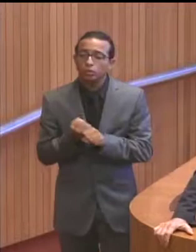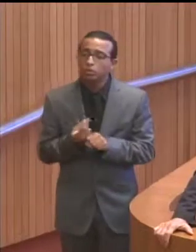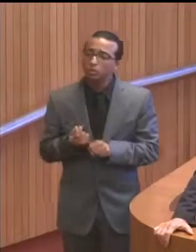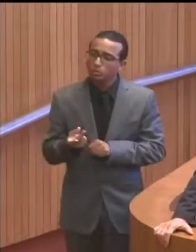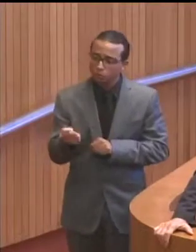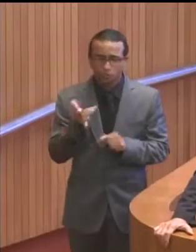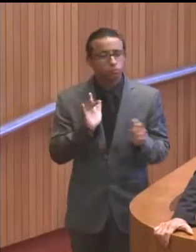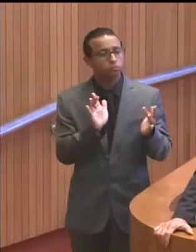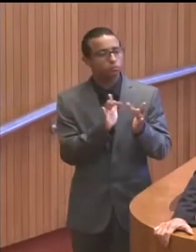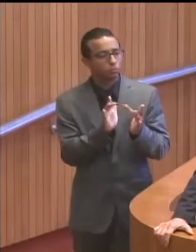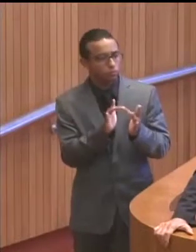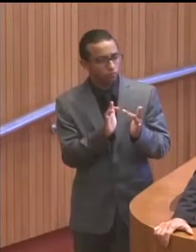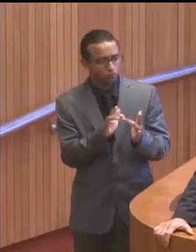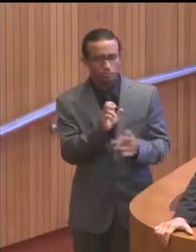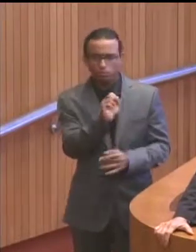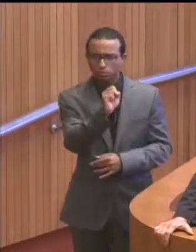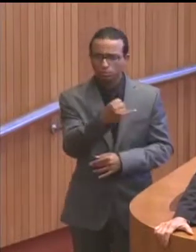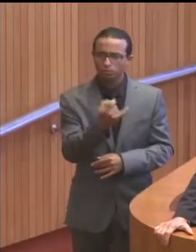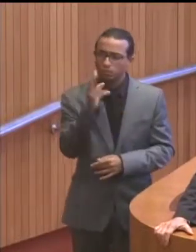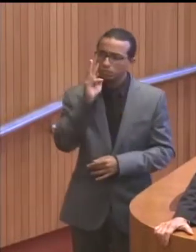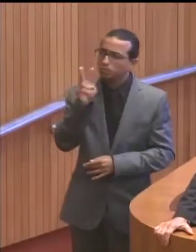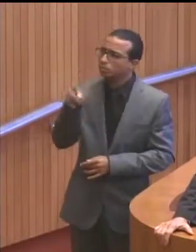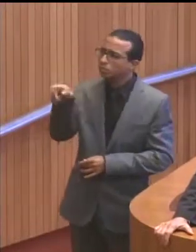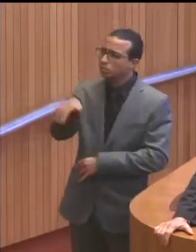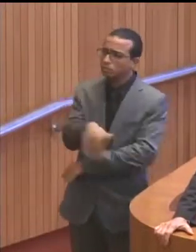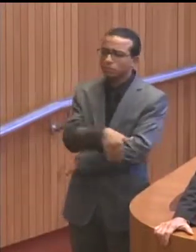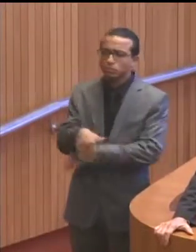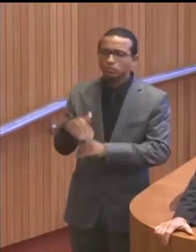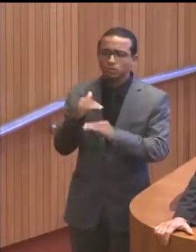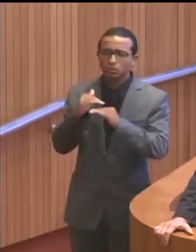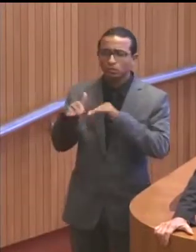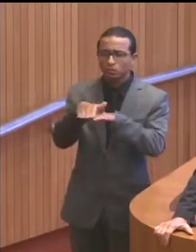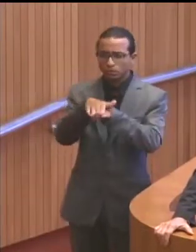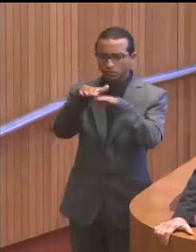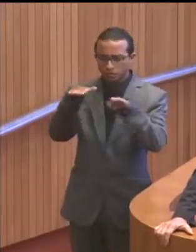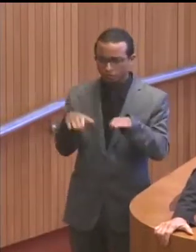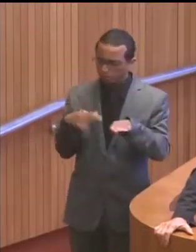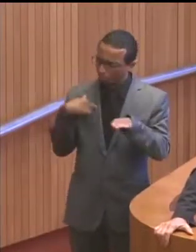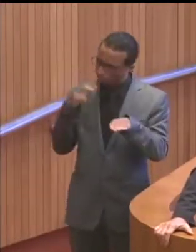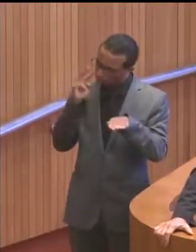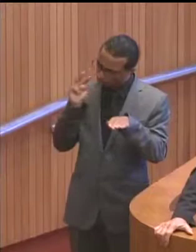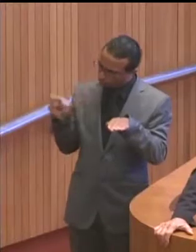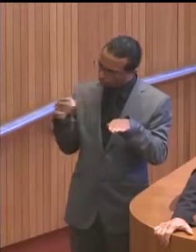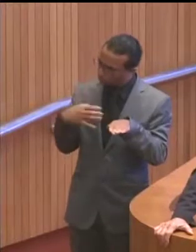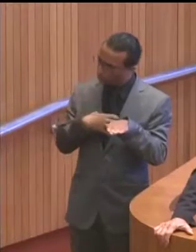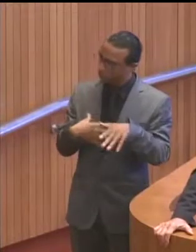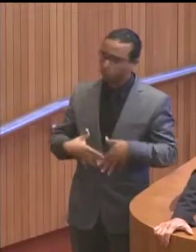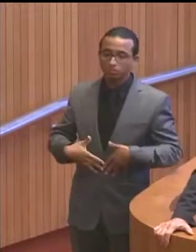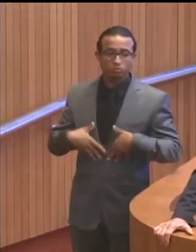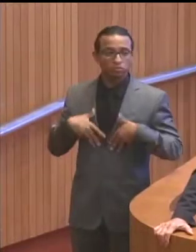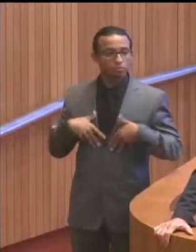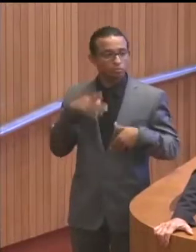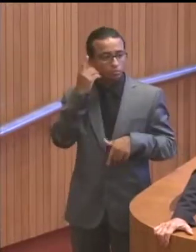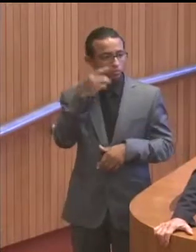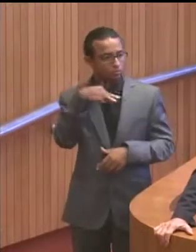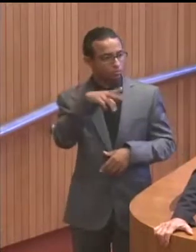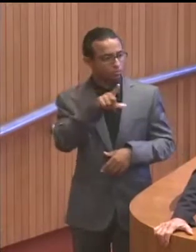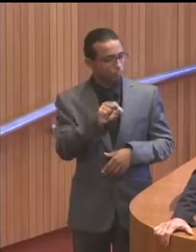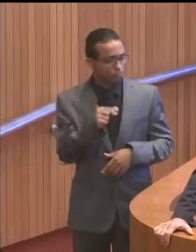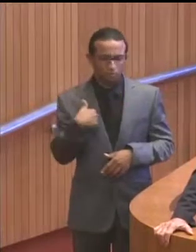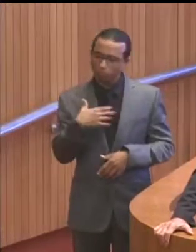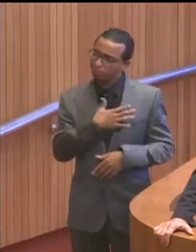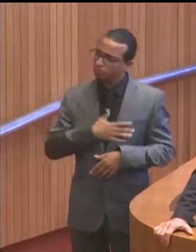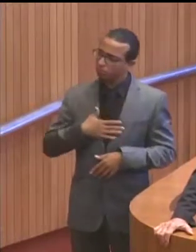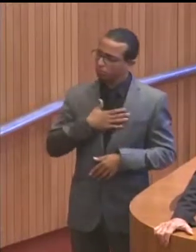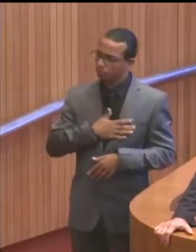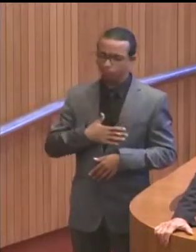Eu concordo com isso. Quando eu vejo a pavimentação aqui da duplicação, eu me orgulho da forma que está sendo feita, deputado Marcelo. Eu fico